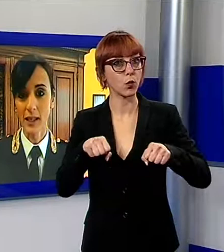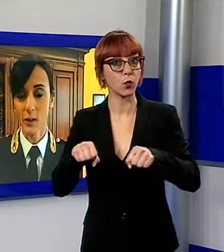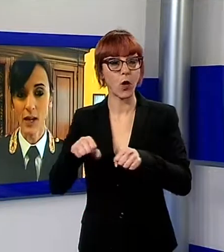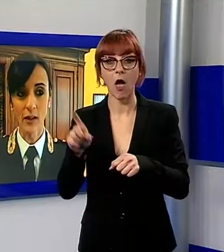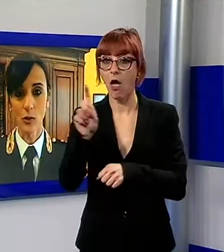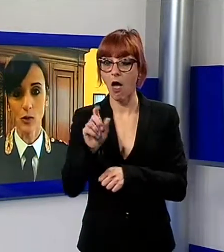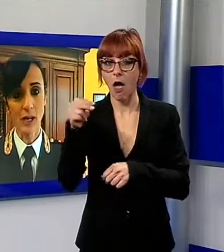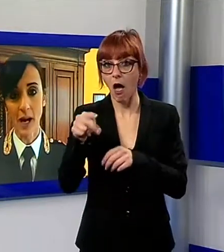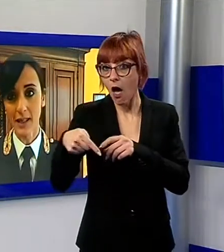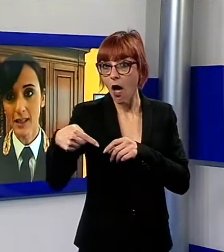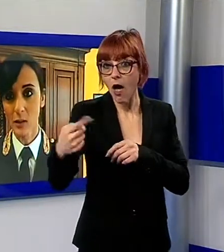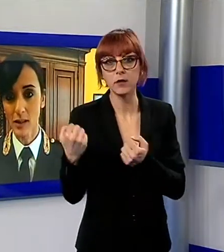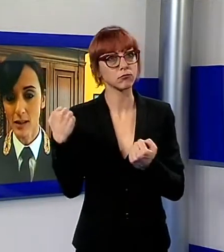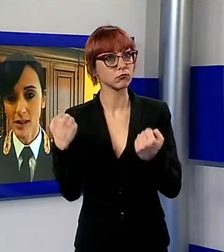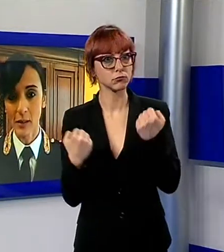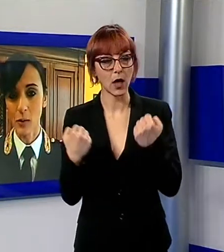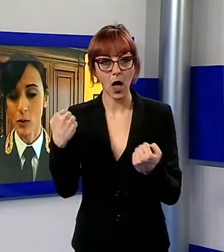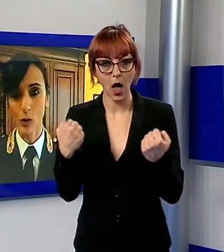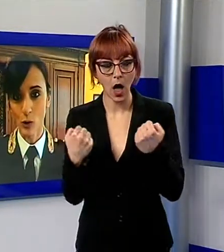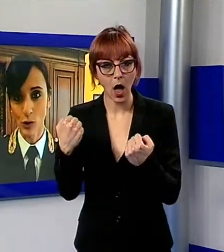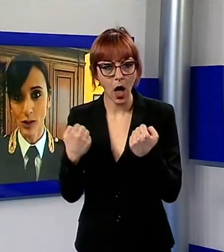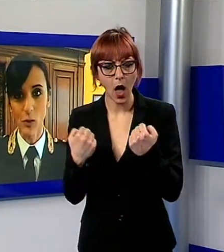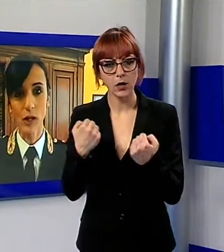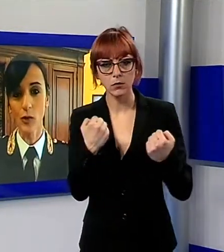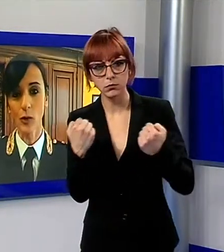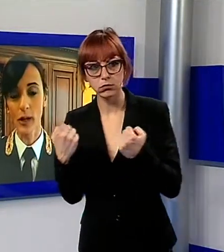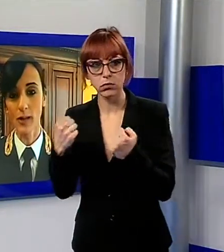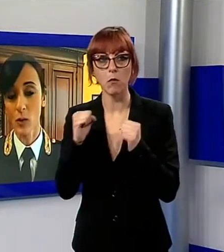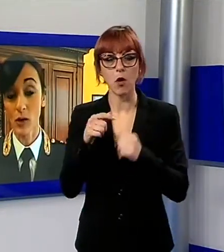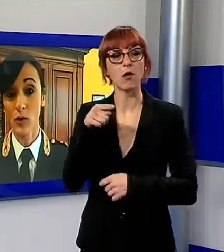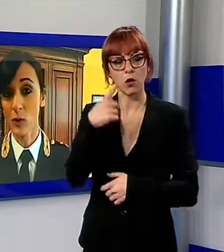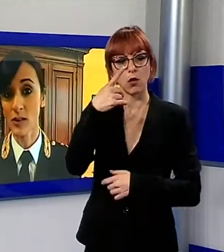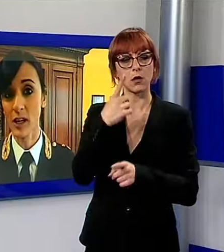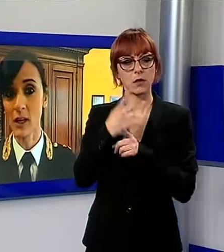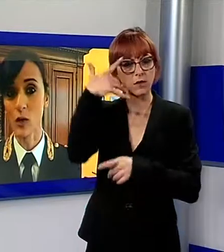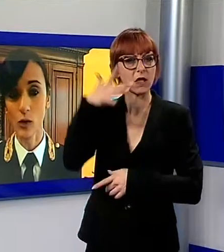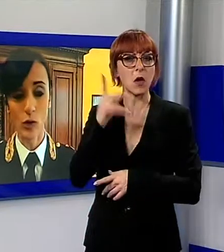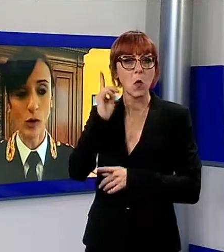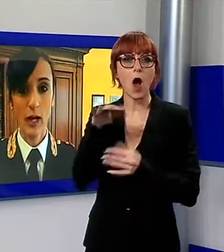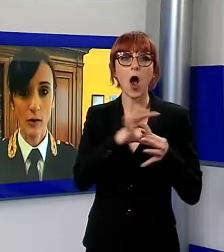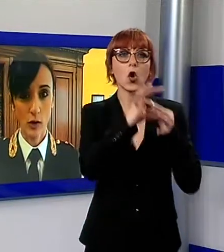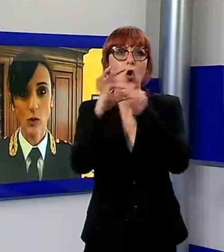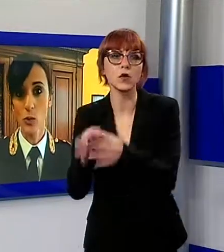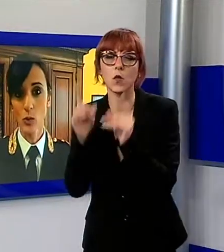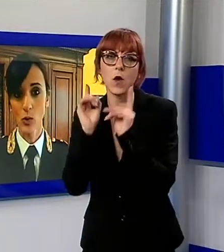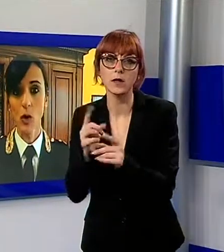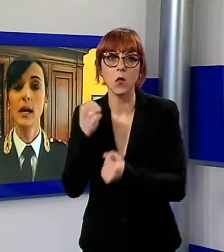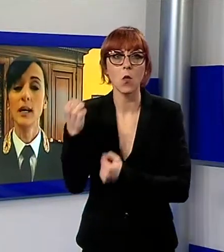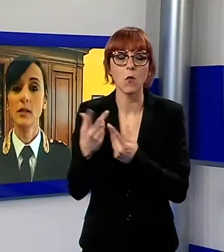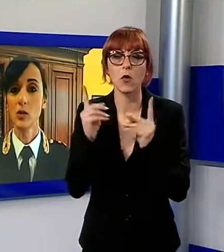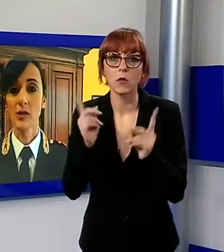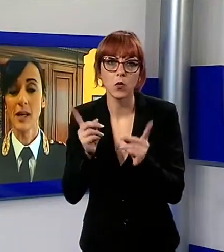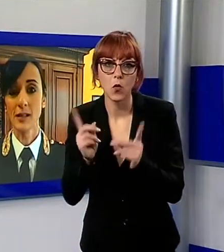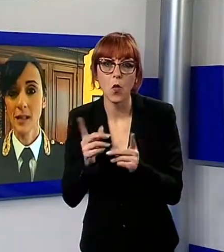prossimi anni guideranno delle macchine, quindi debbono conoscere quali conseguenze, a quali conseguenze vanno incontro, facendo uso